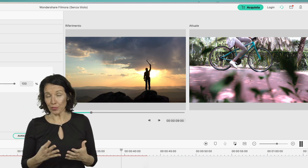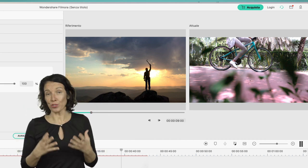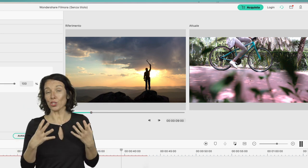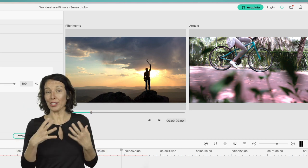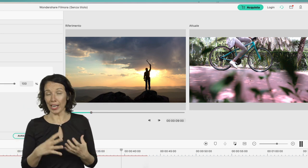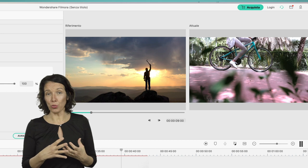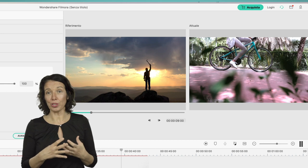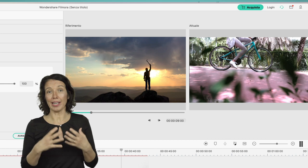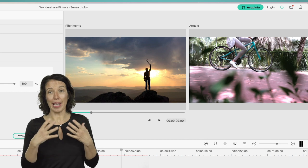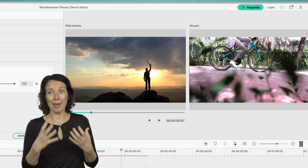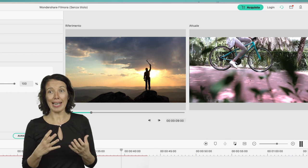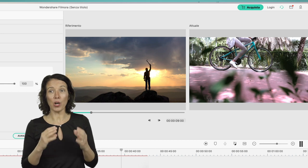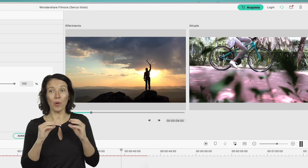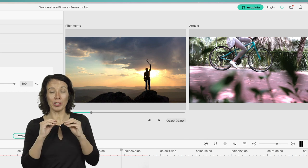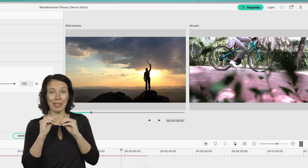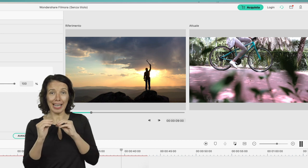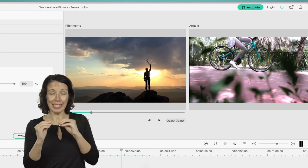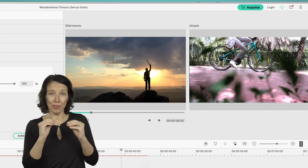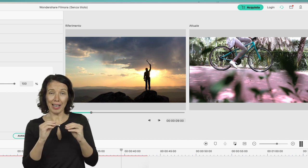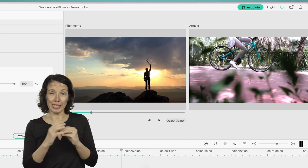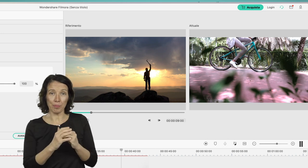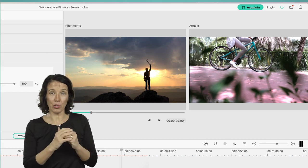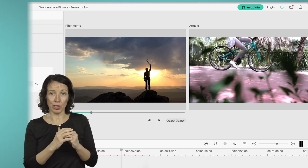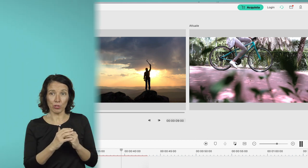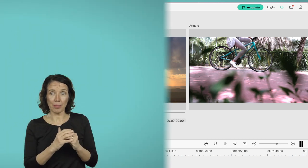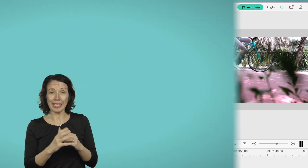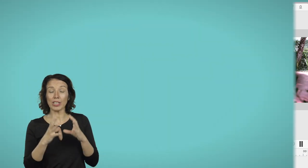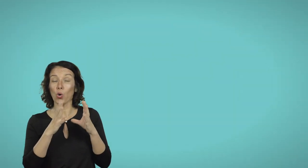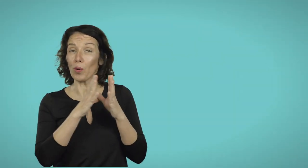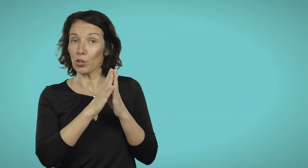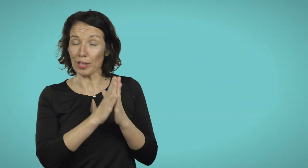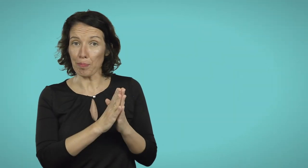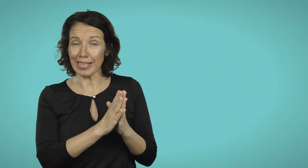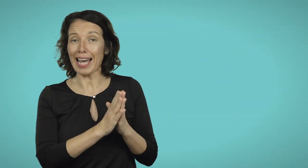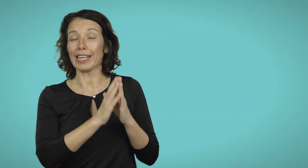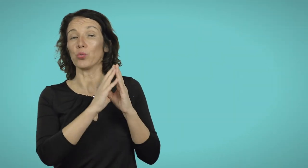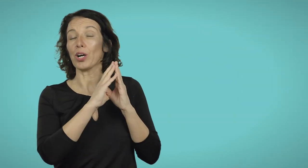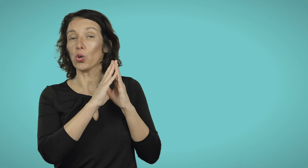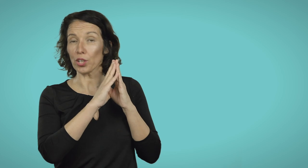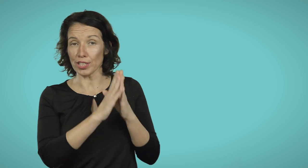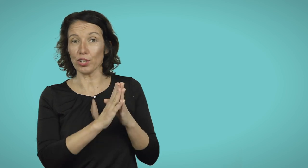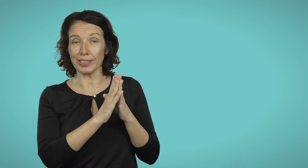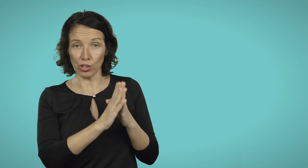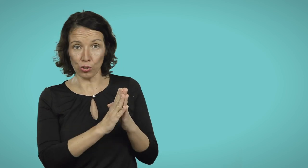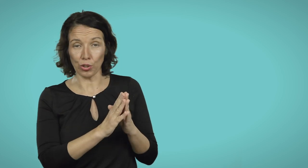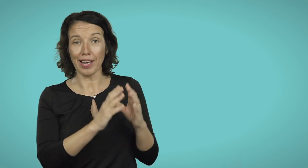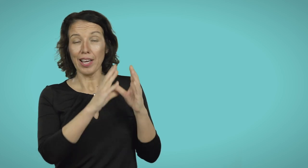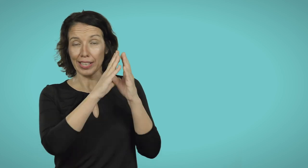funzione è utile e bella quando magari devi fare dei piccoli aggiustamenti o quando vuoi applicare una correzione del colore che